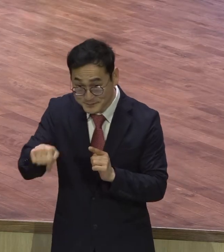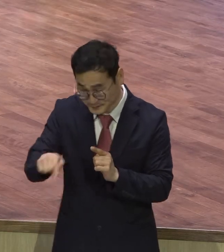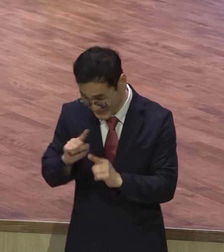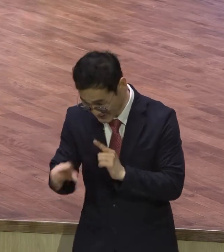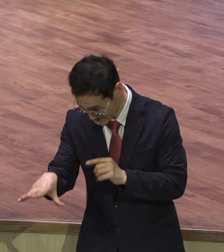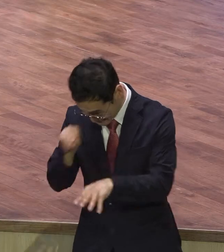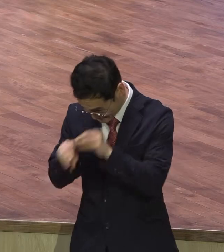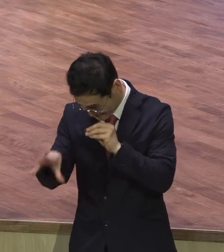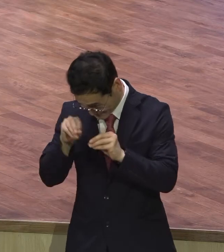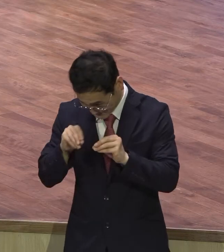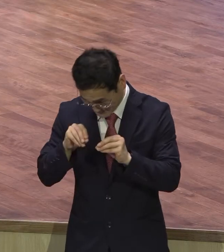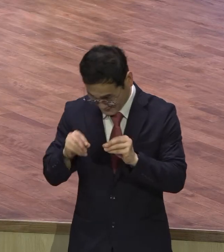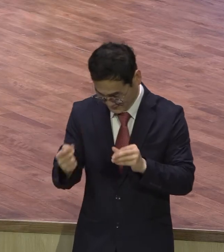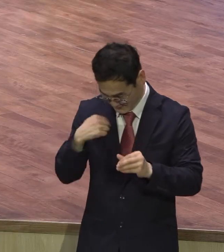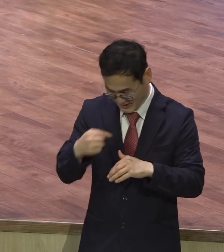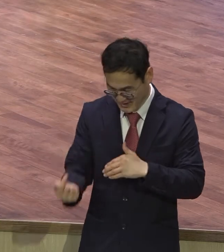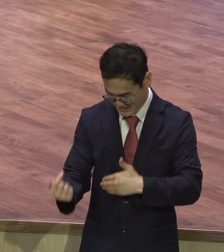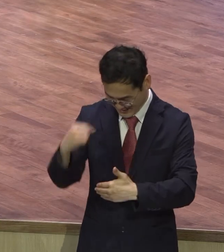뿌려지는 것을 보고 느끼면